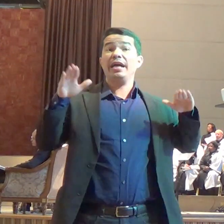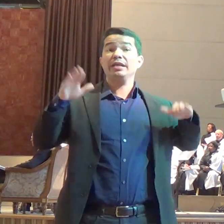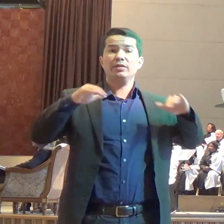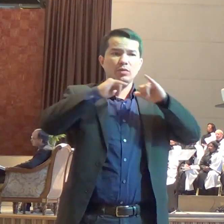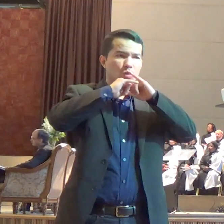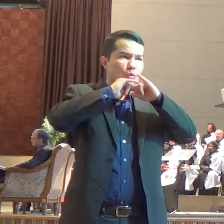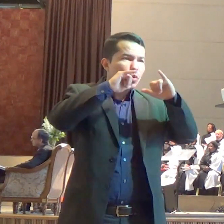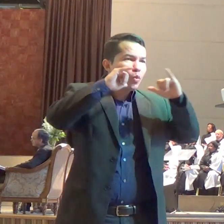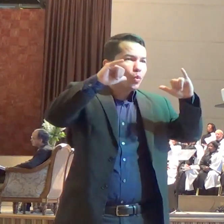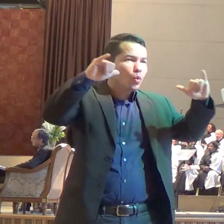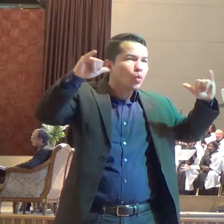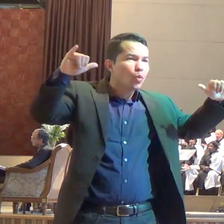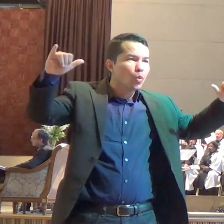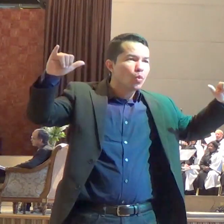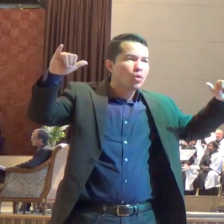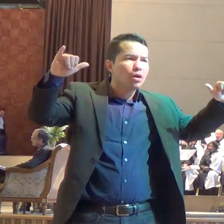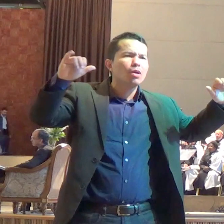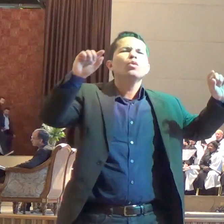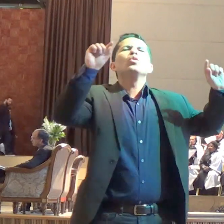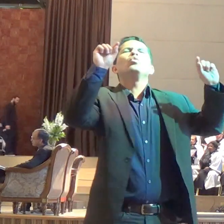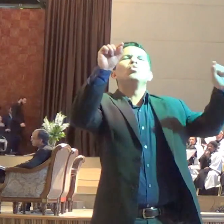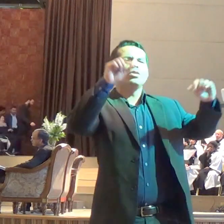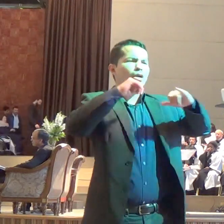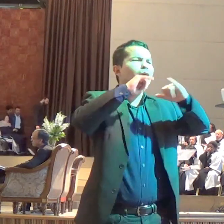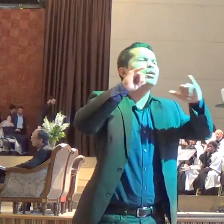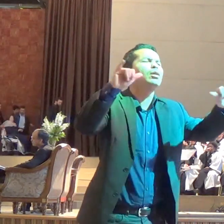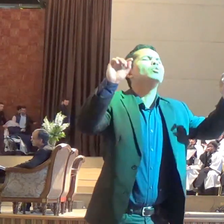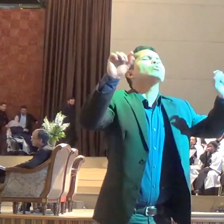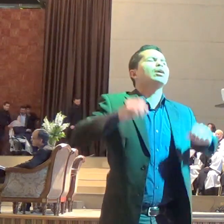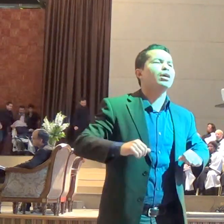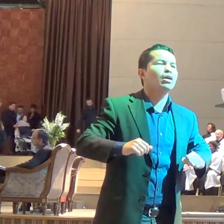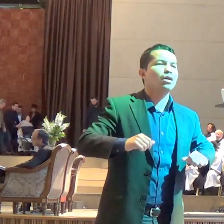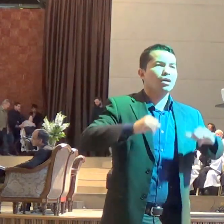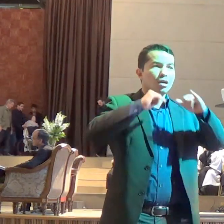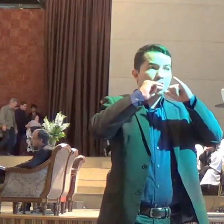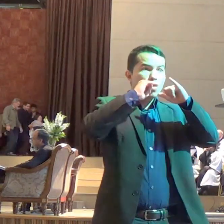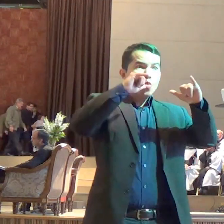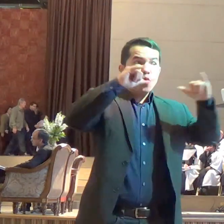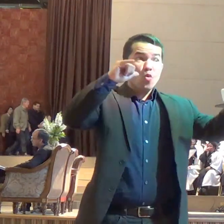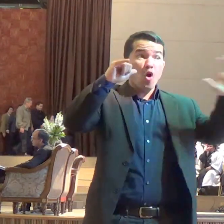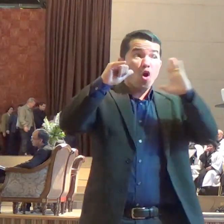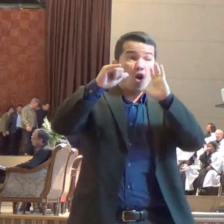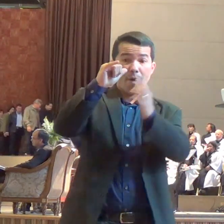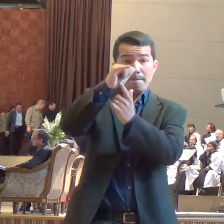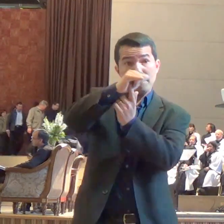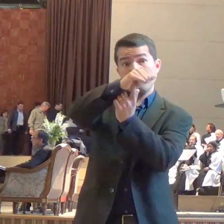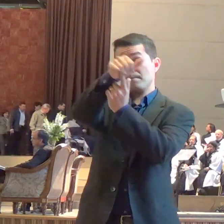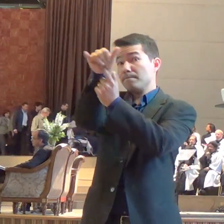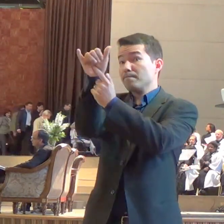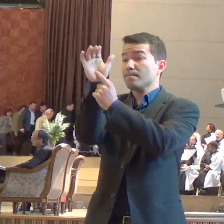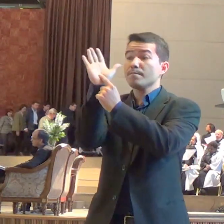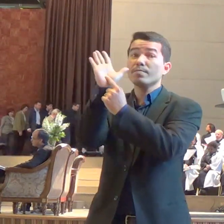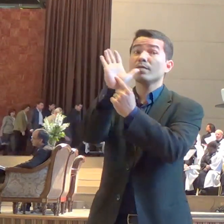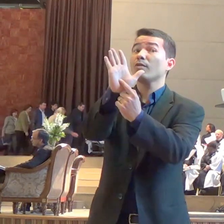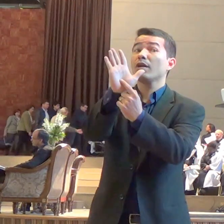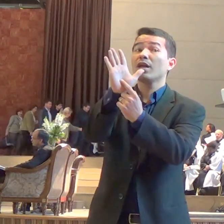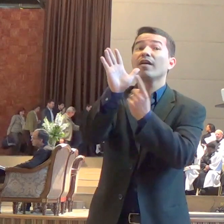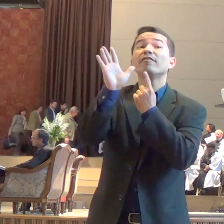revelam a vontade de Deus. E isso a gente vai encontrar em